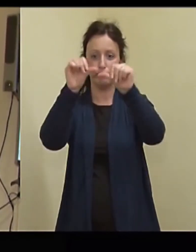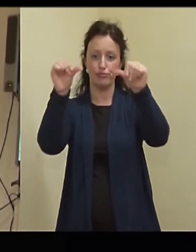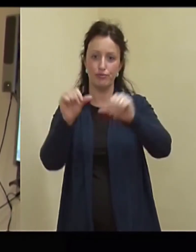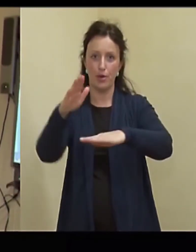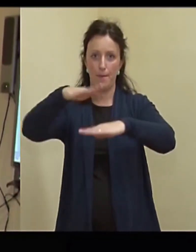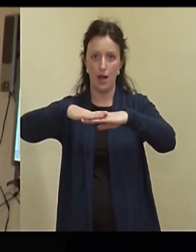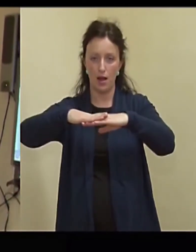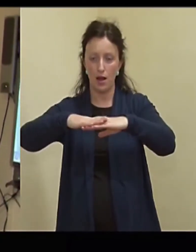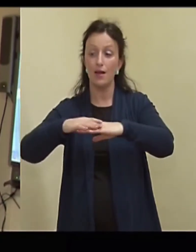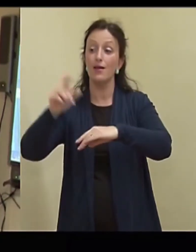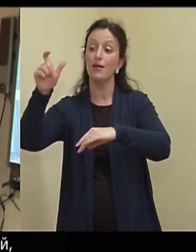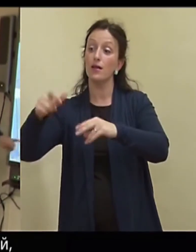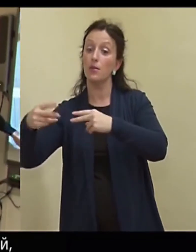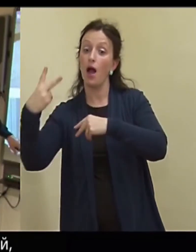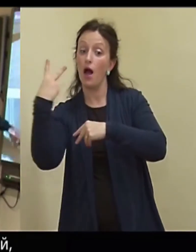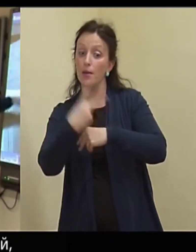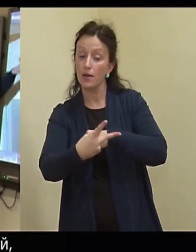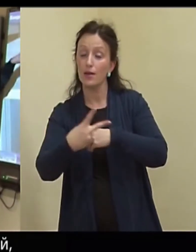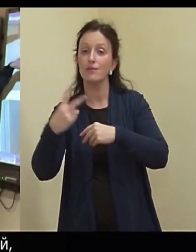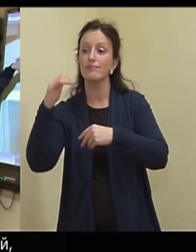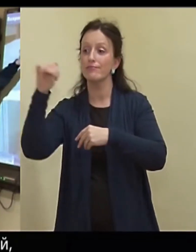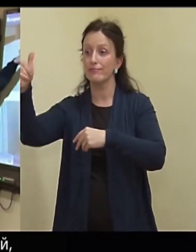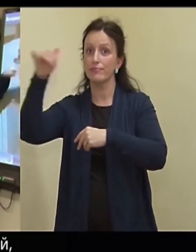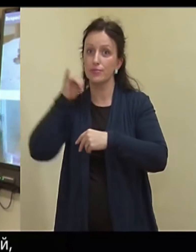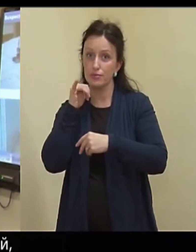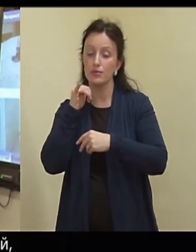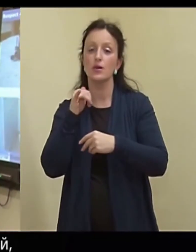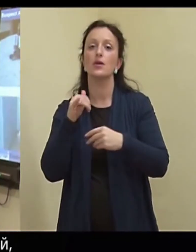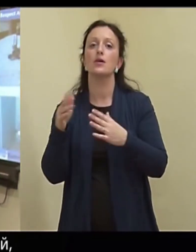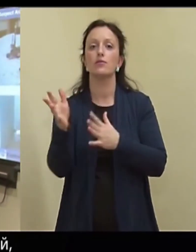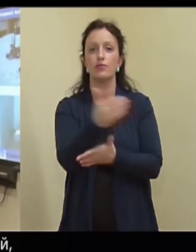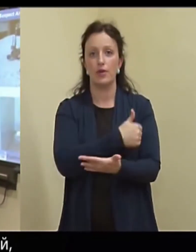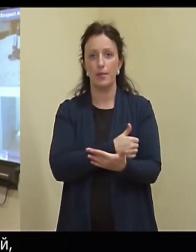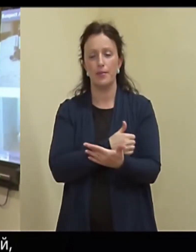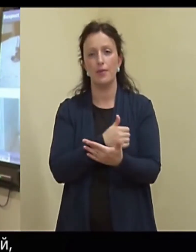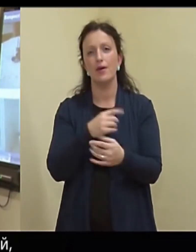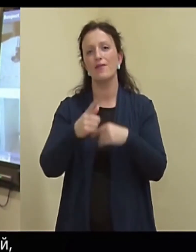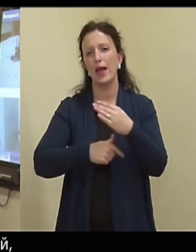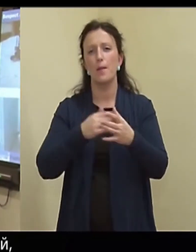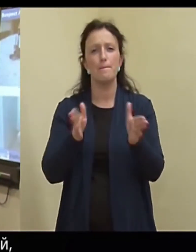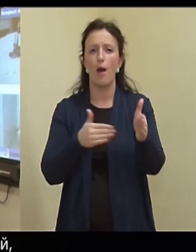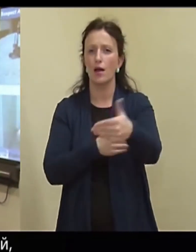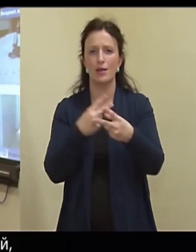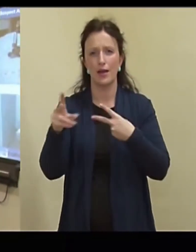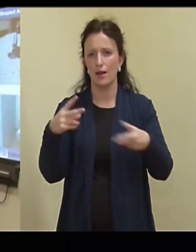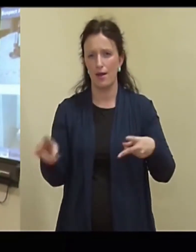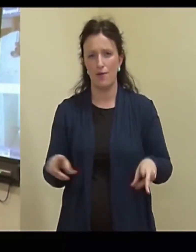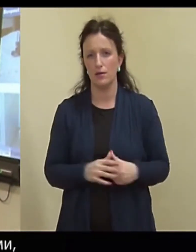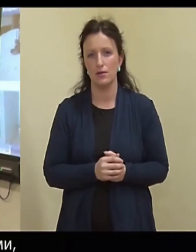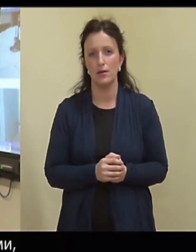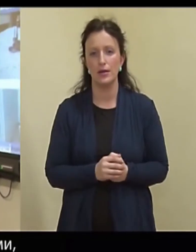käisime tõime ära. Noh, sellised pakid. viide kotte ja näid asju on ikka rohkem kui üks.